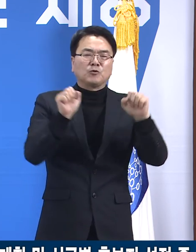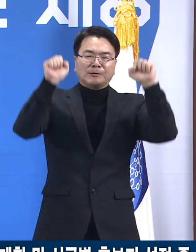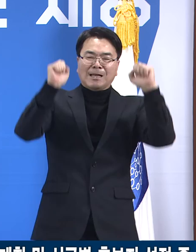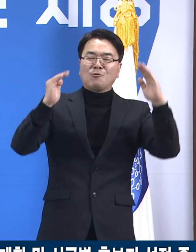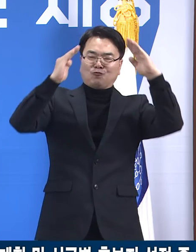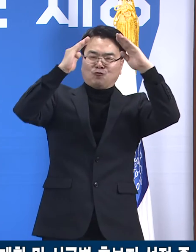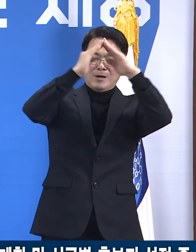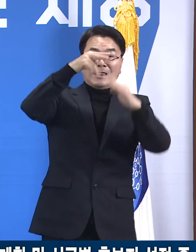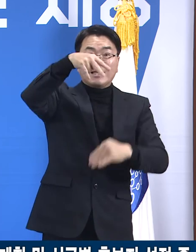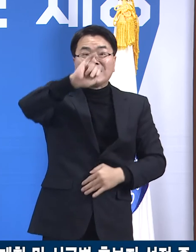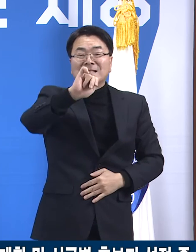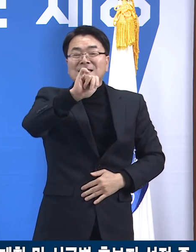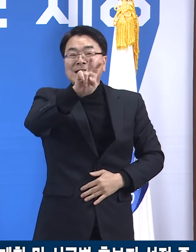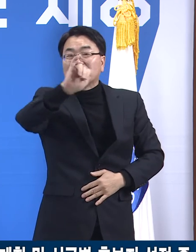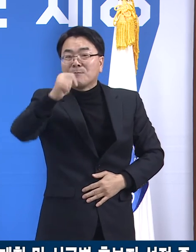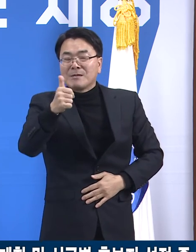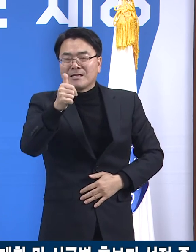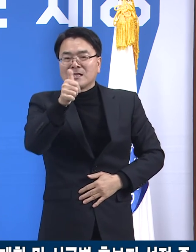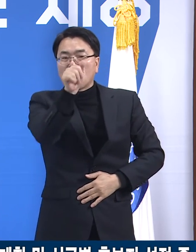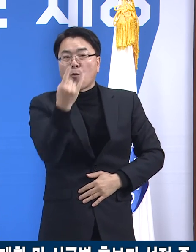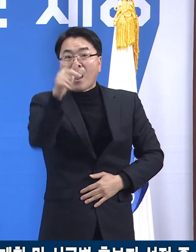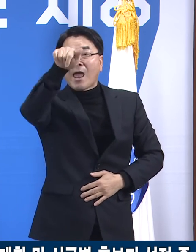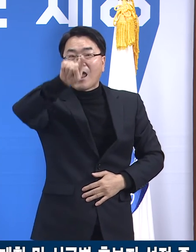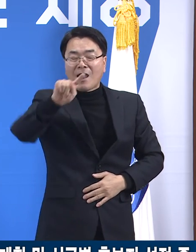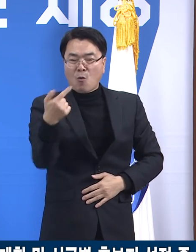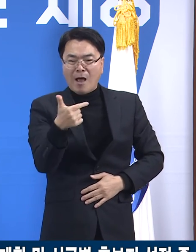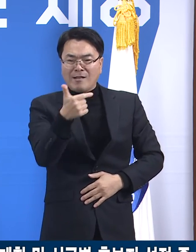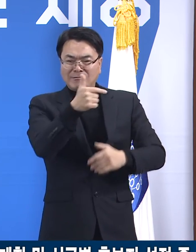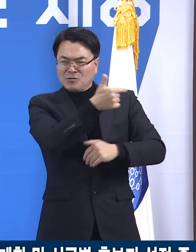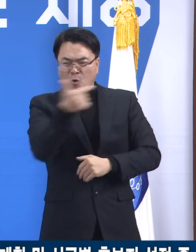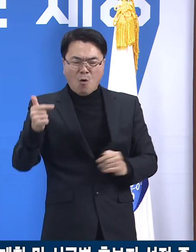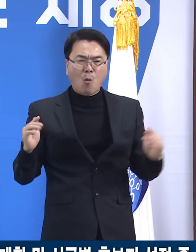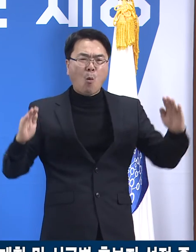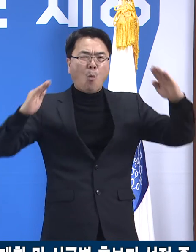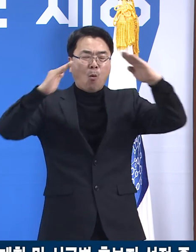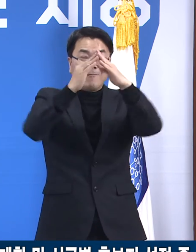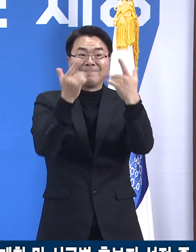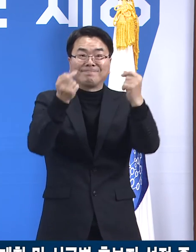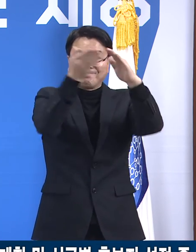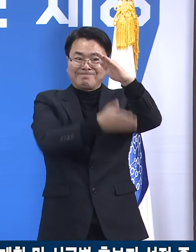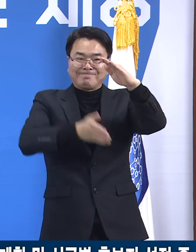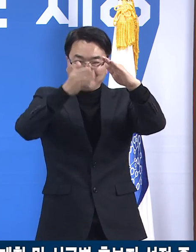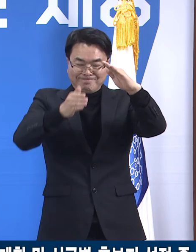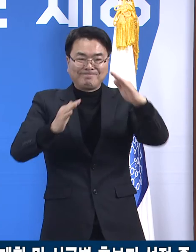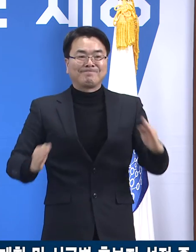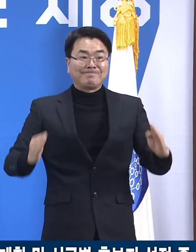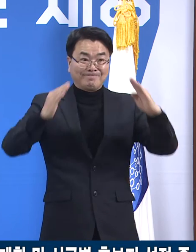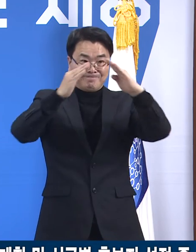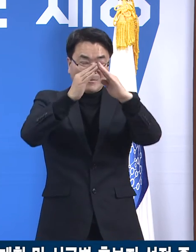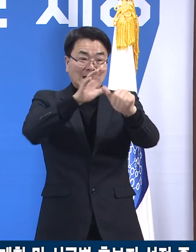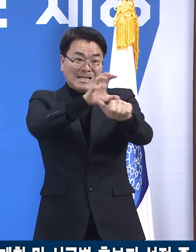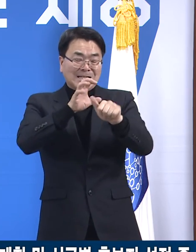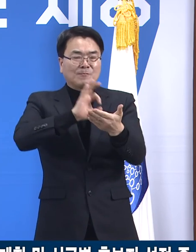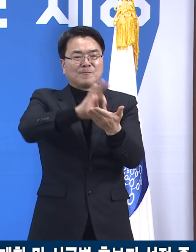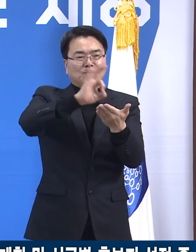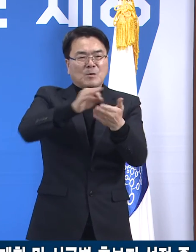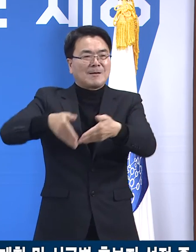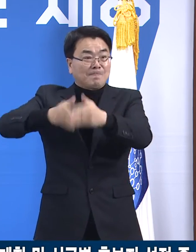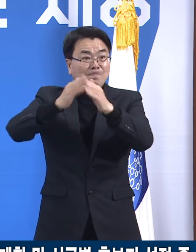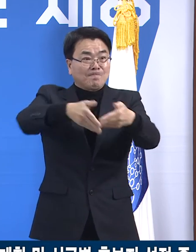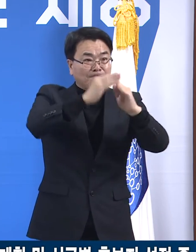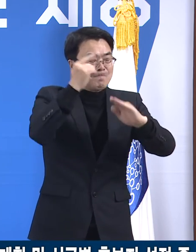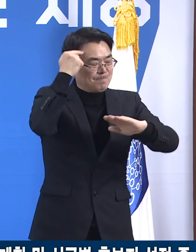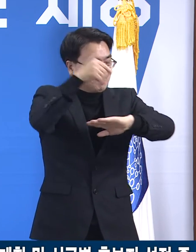시민회관 같은 많은 사람들을 소화할 수 있는 대규모 공공시설을 우선적으로 지정하여 설치할